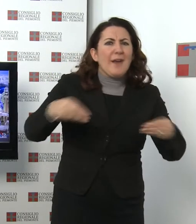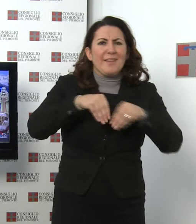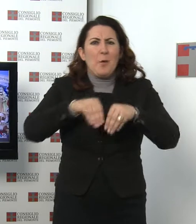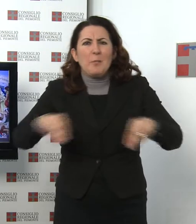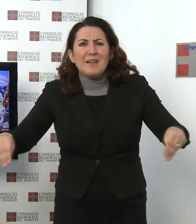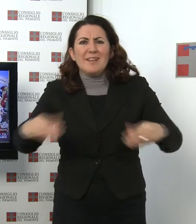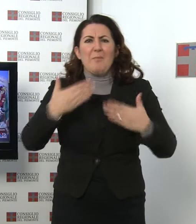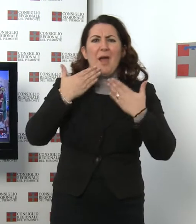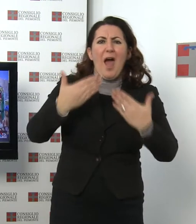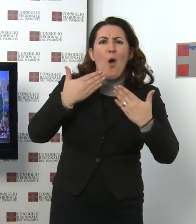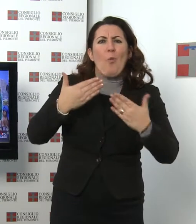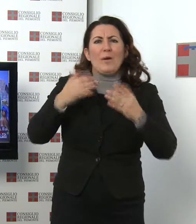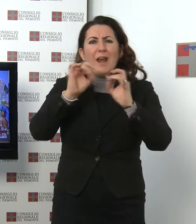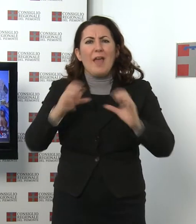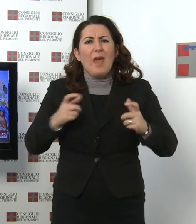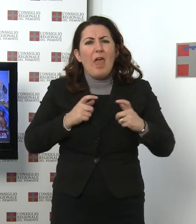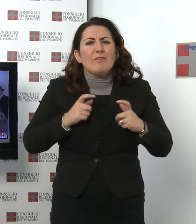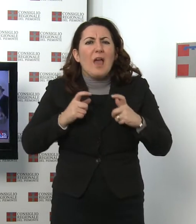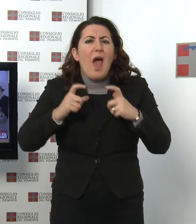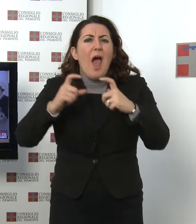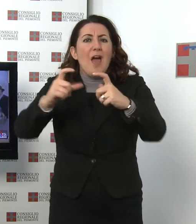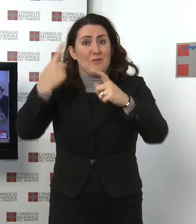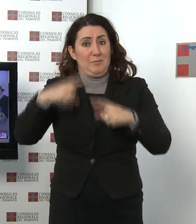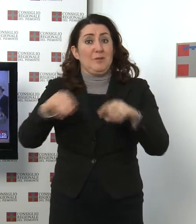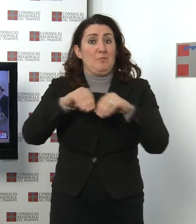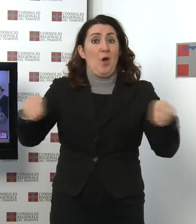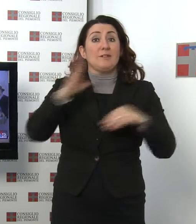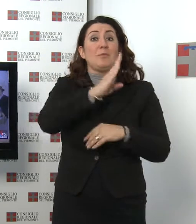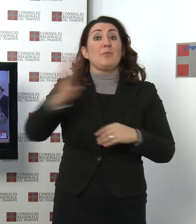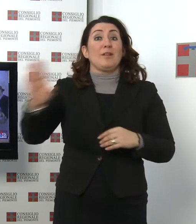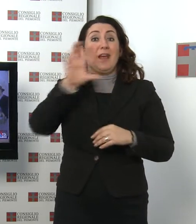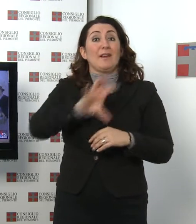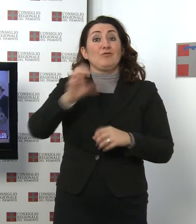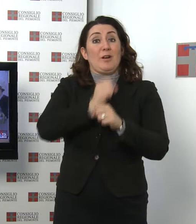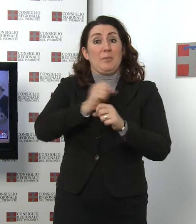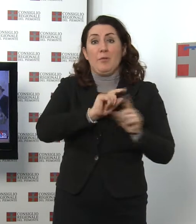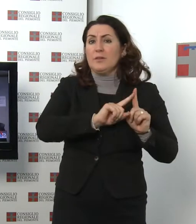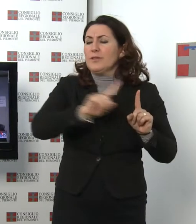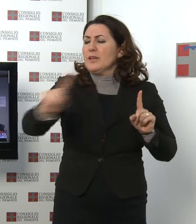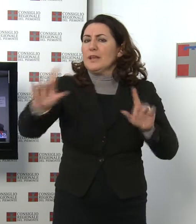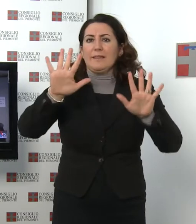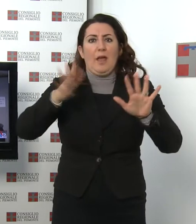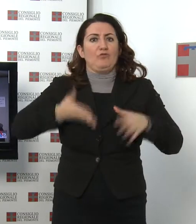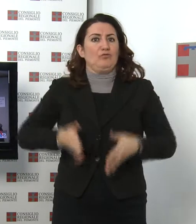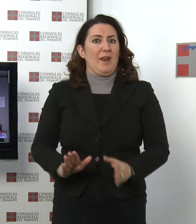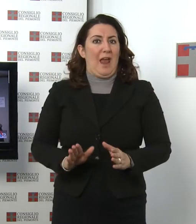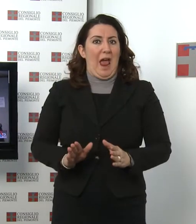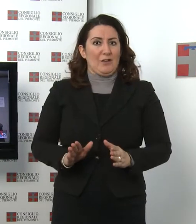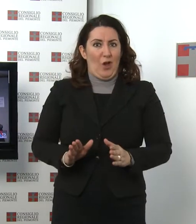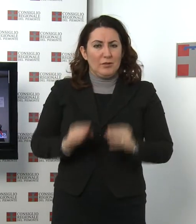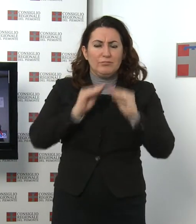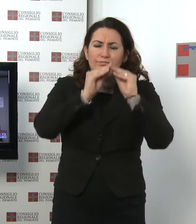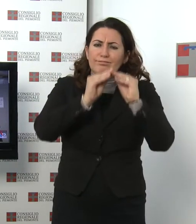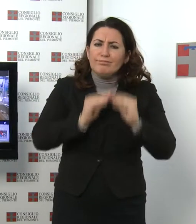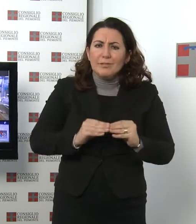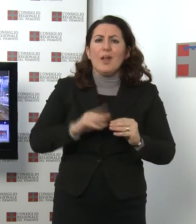Natale, è il titolo della mostra visibile alla Biblioteca della Regione Piemonte fino al 10 gennaio. L'allestimento, curato da Marisa